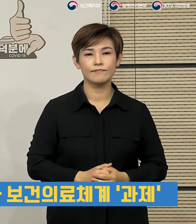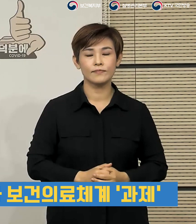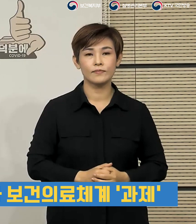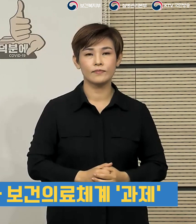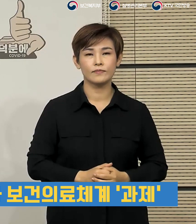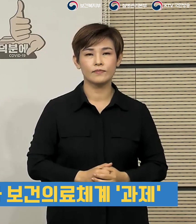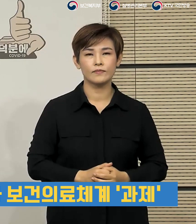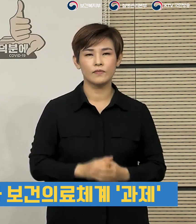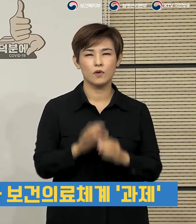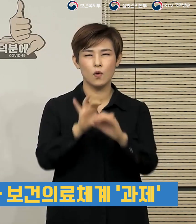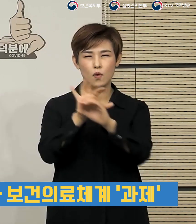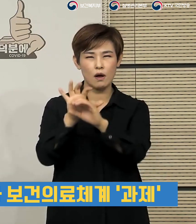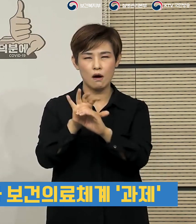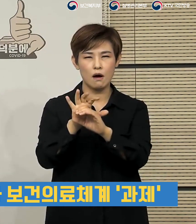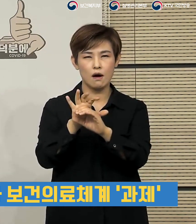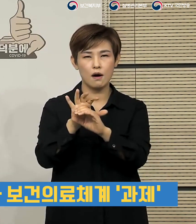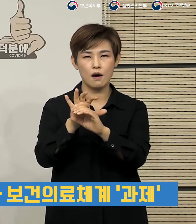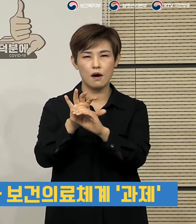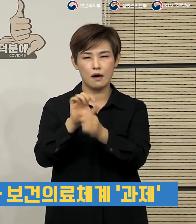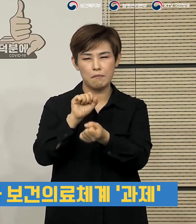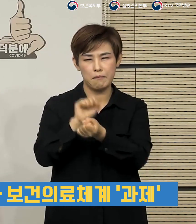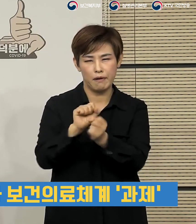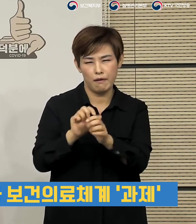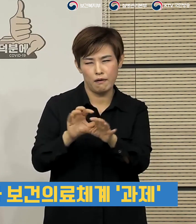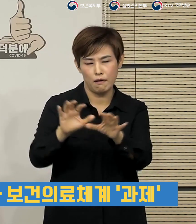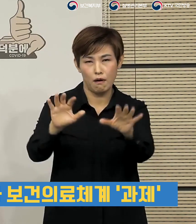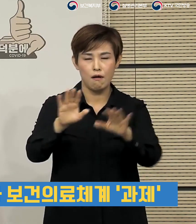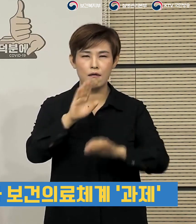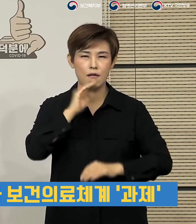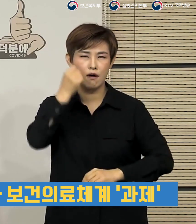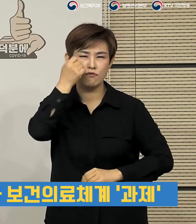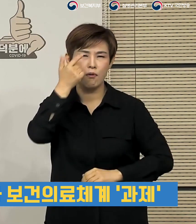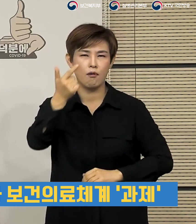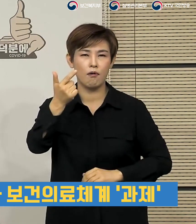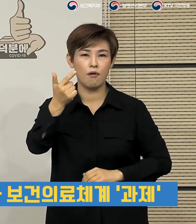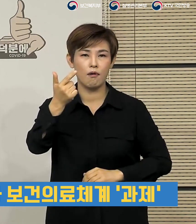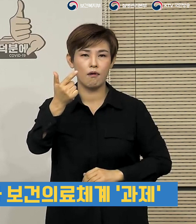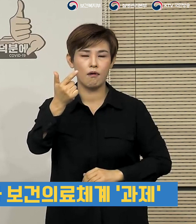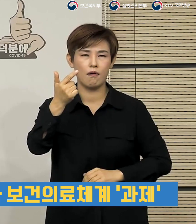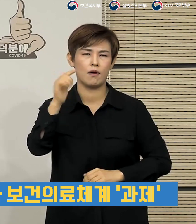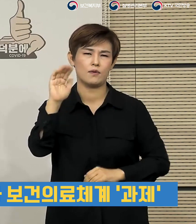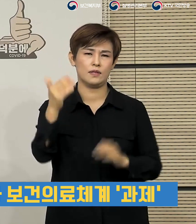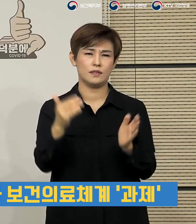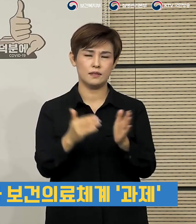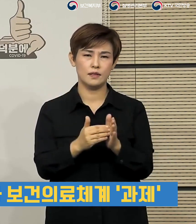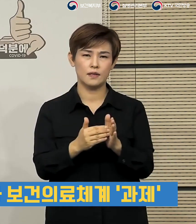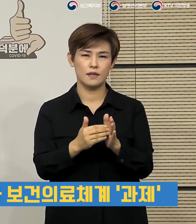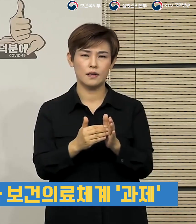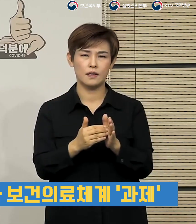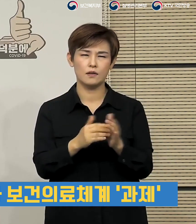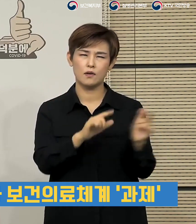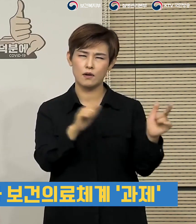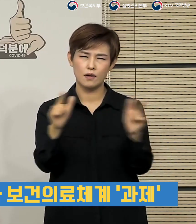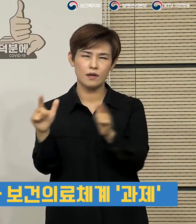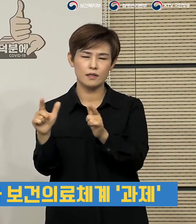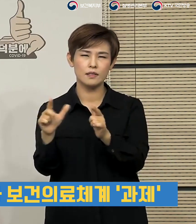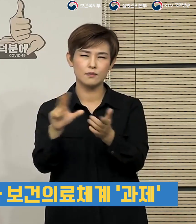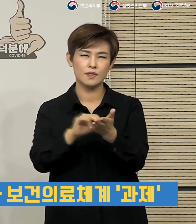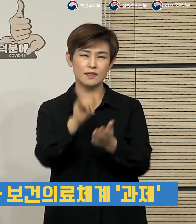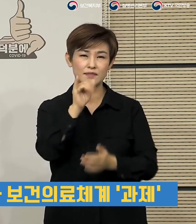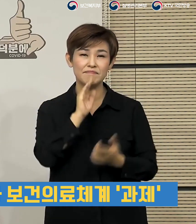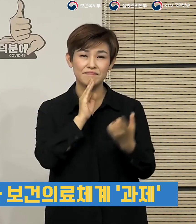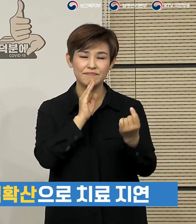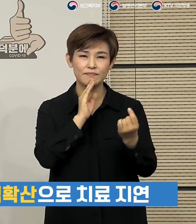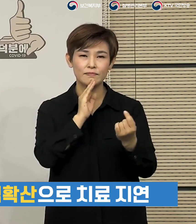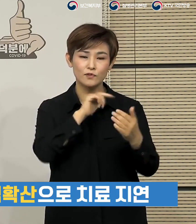코로나19의 상황이 6개월을 넘어서 장기화되면서 여러 가지 숙제들이 있으리라고 봅니다. 그중에